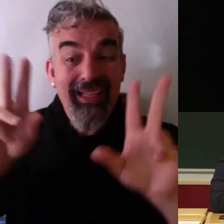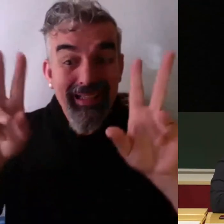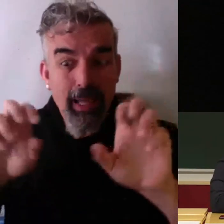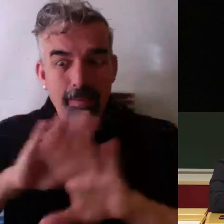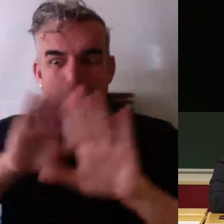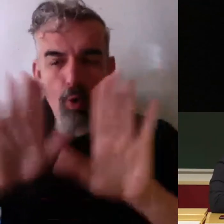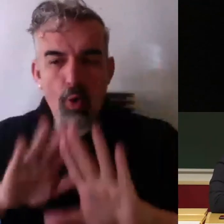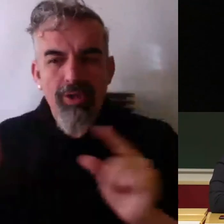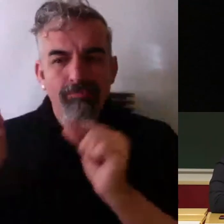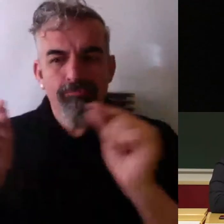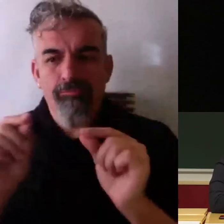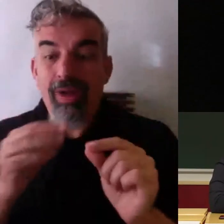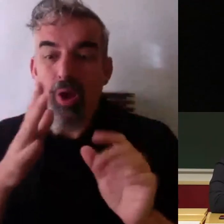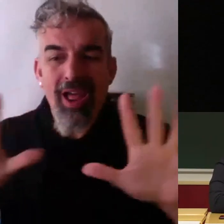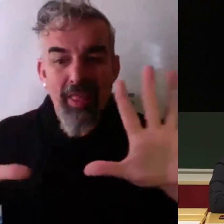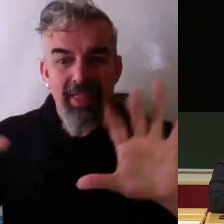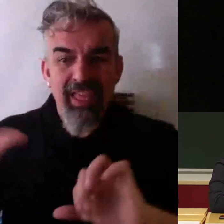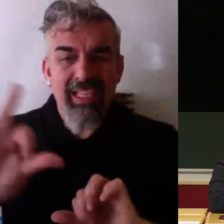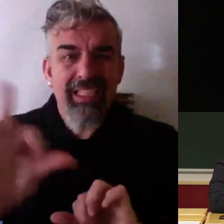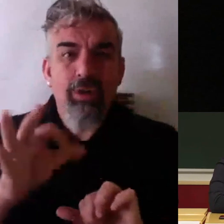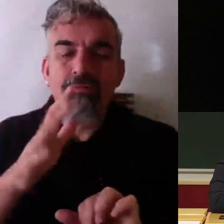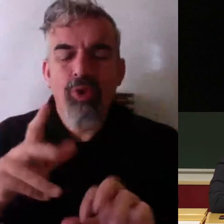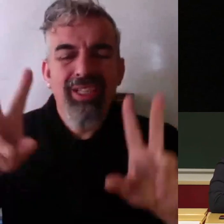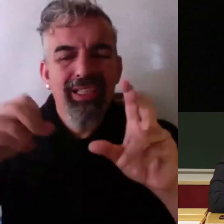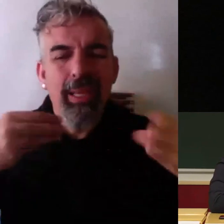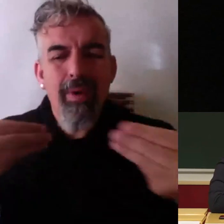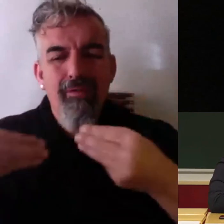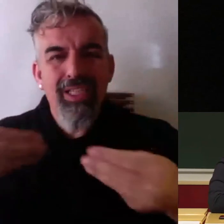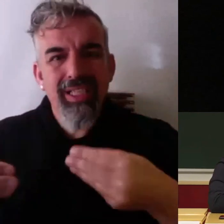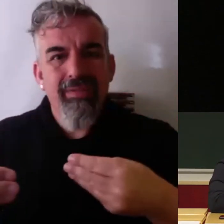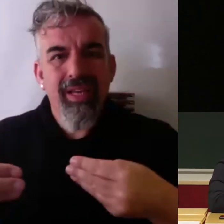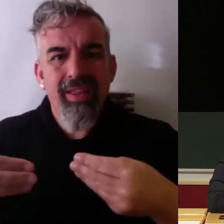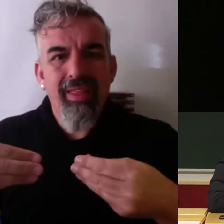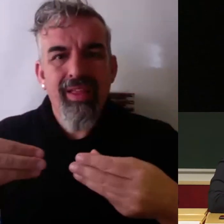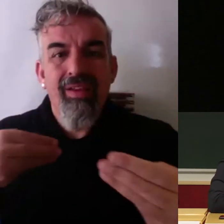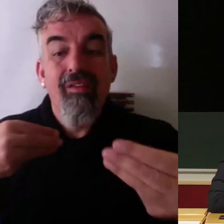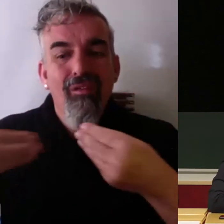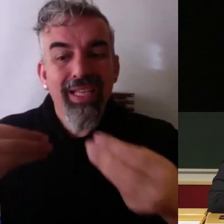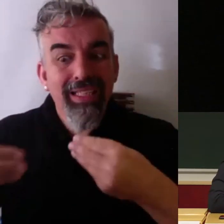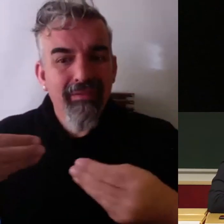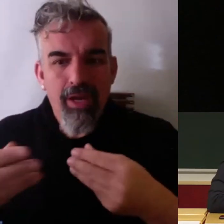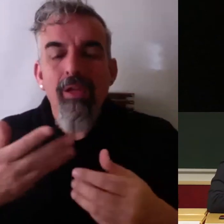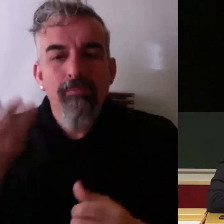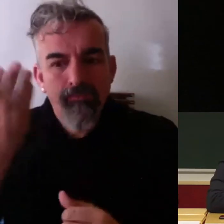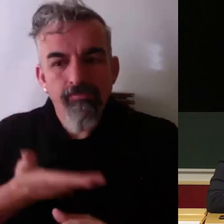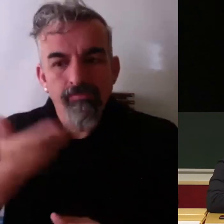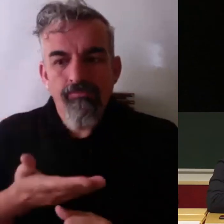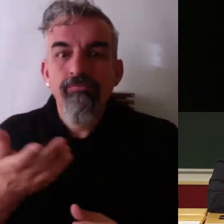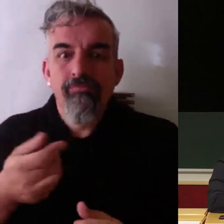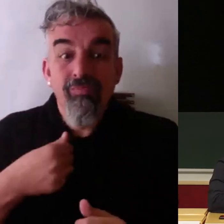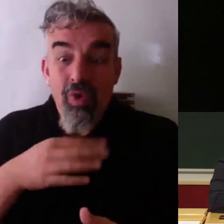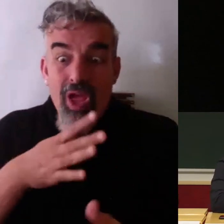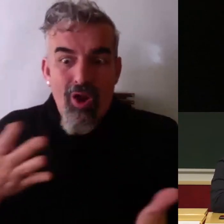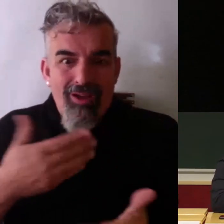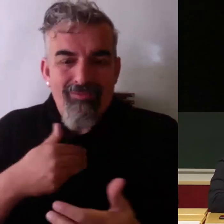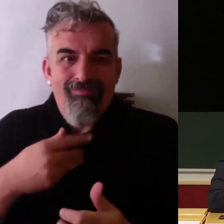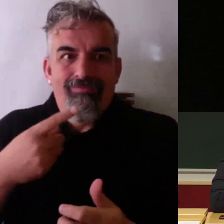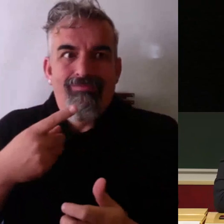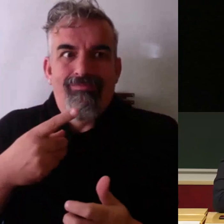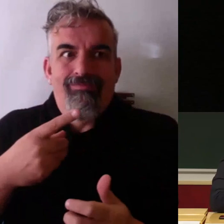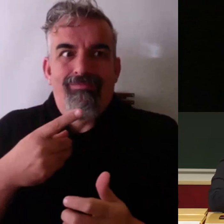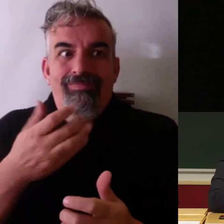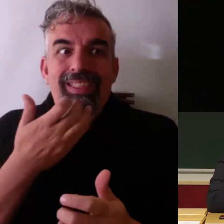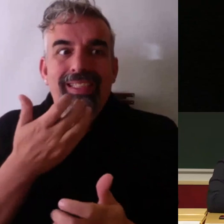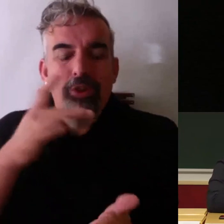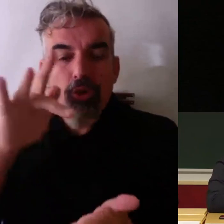decirse en 10 segundos que yo creo que la flexibilidad también es importante yo soy contrario a cuando hay